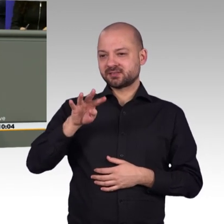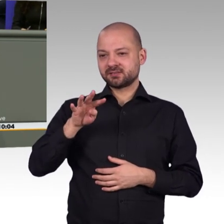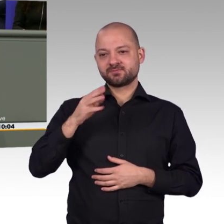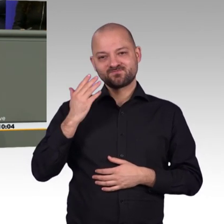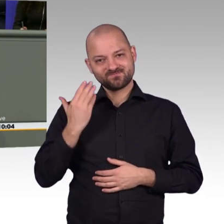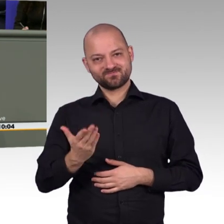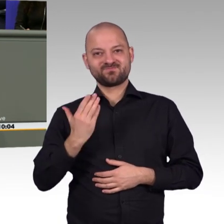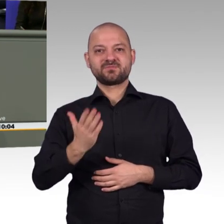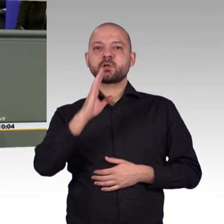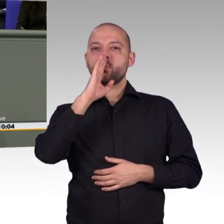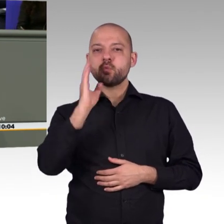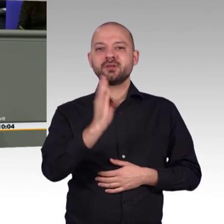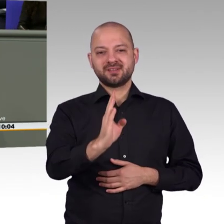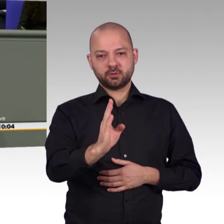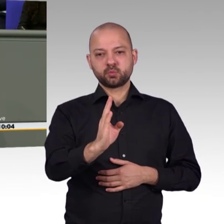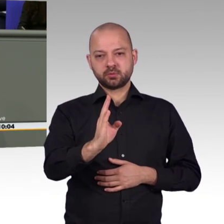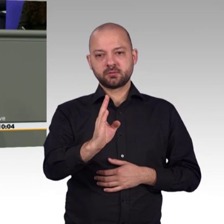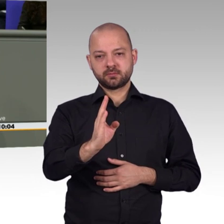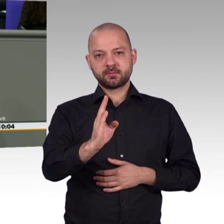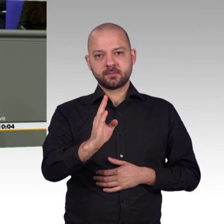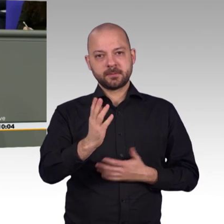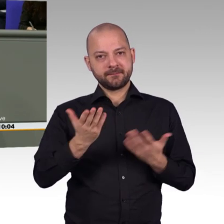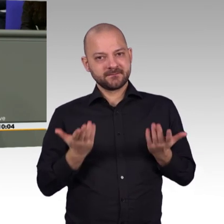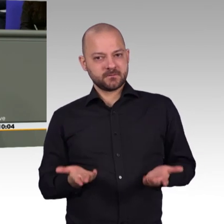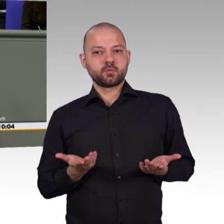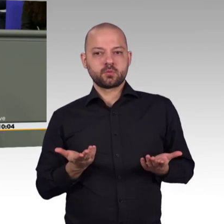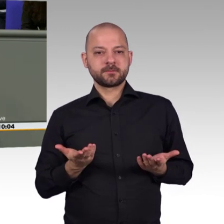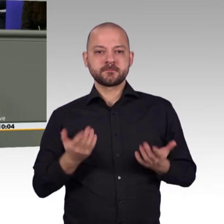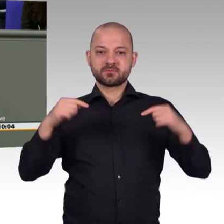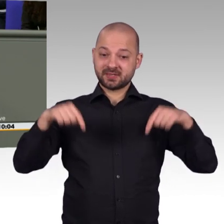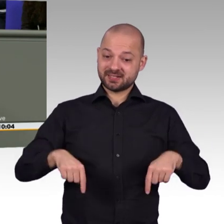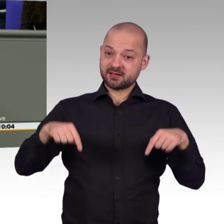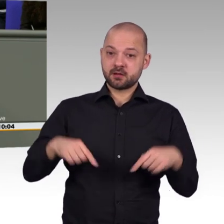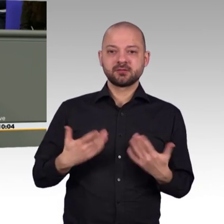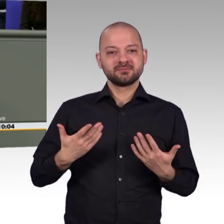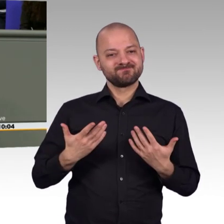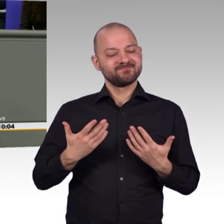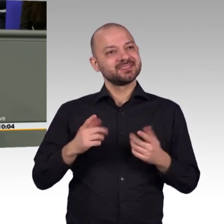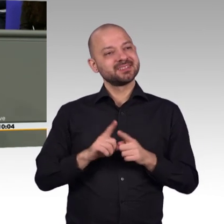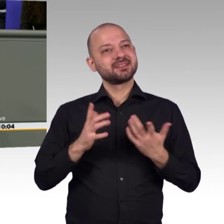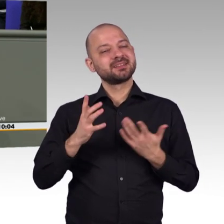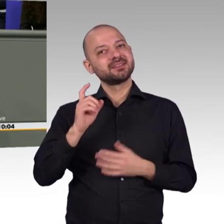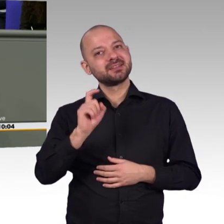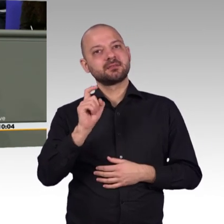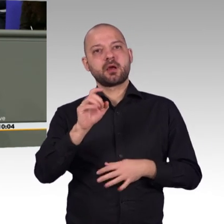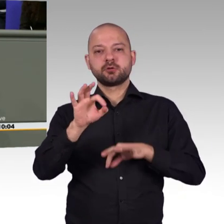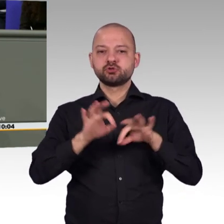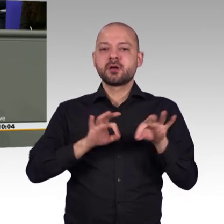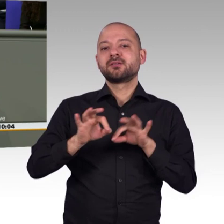aufgeregt sind. Wir hier legen die Priorisierung fest. Ich finde das Aufgabenbuch gut. Als Ausschussdigitale Agenda können wir nämlich mit einem guten